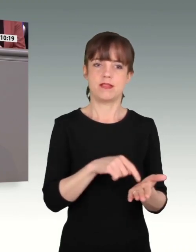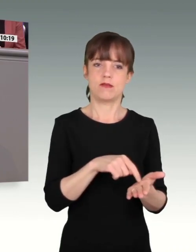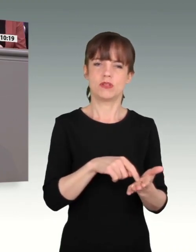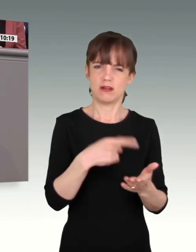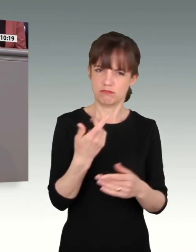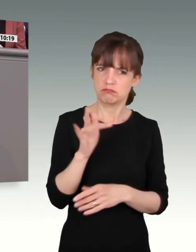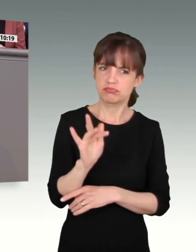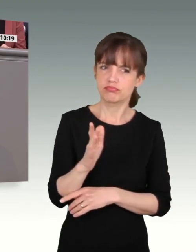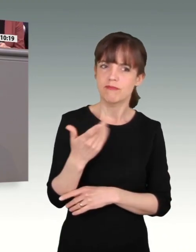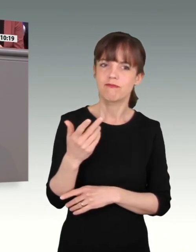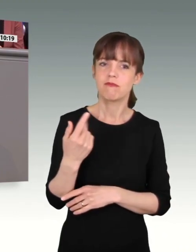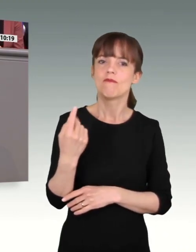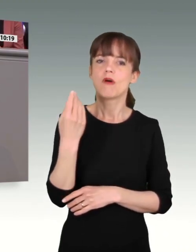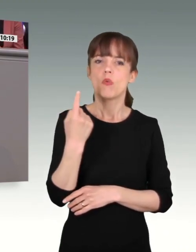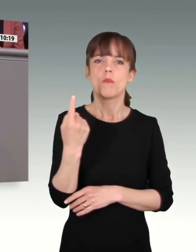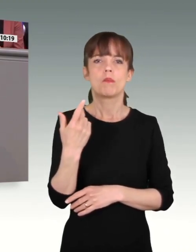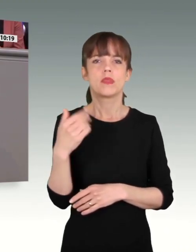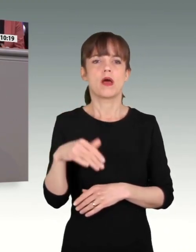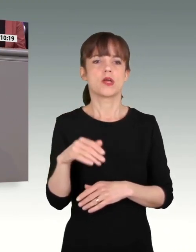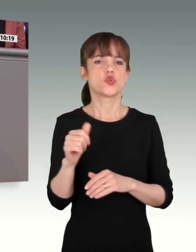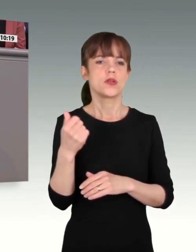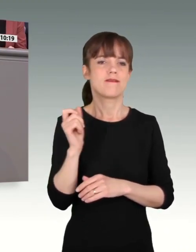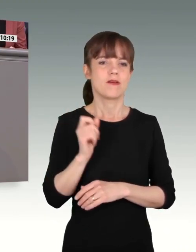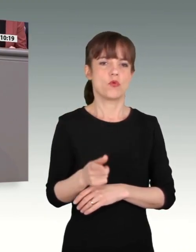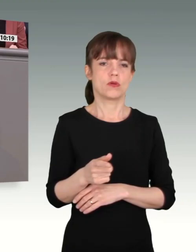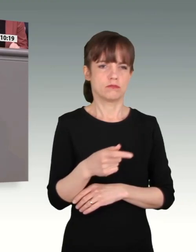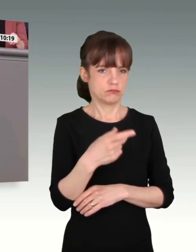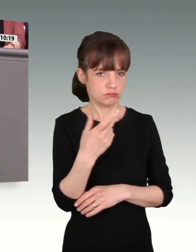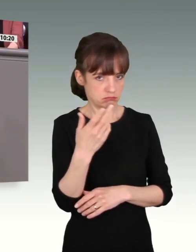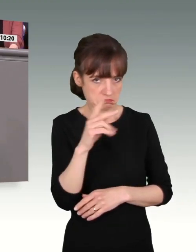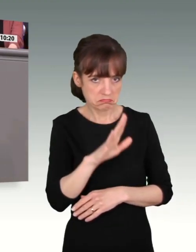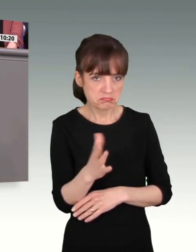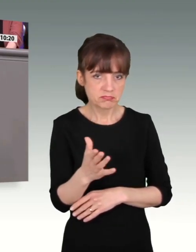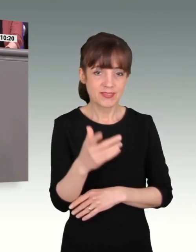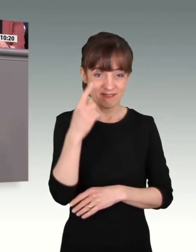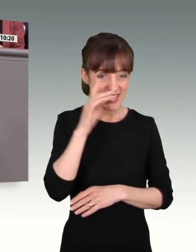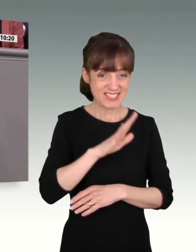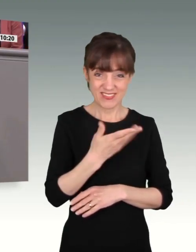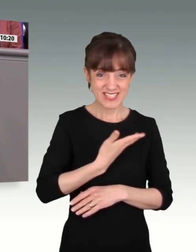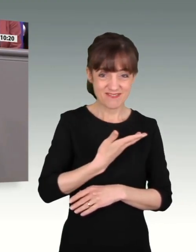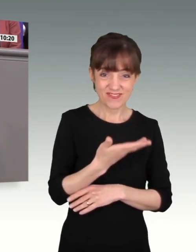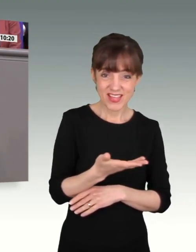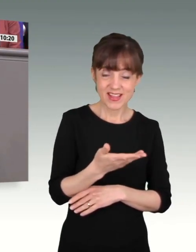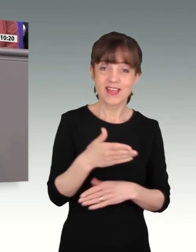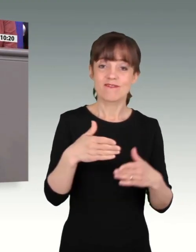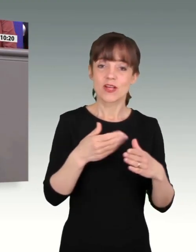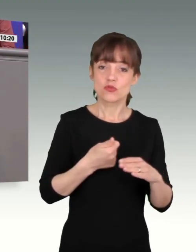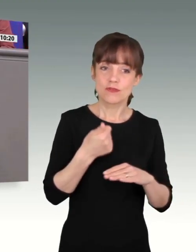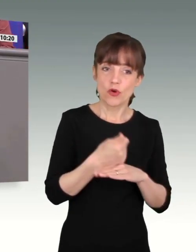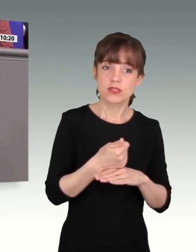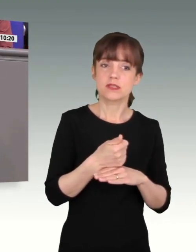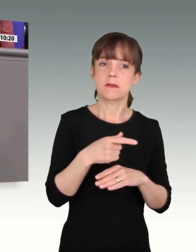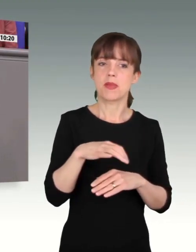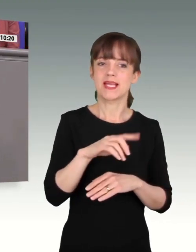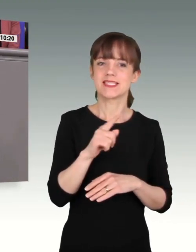für die Grundgesetzänderung mit den 100 Milliarden, und der Rest stimmt dann irgendwie anders. Also das heißt, Sie sind entweder in der Union tief gespalten oder Sie wollen hier taktische